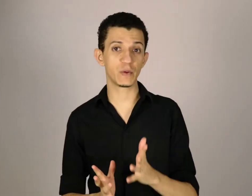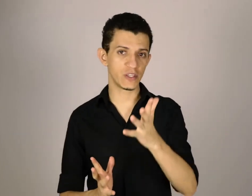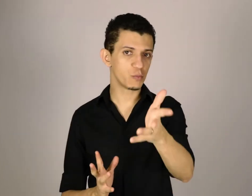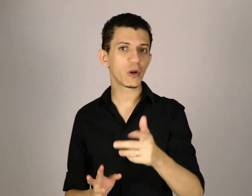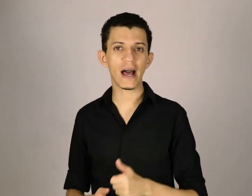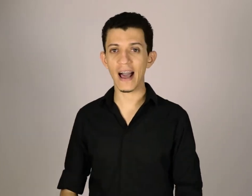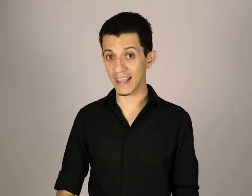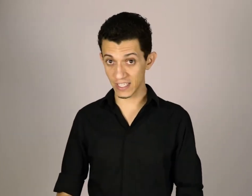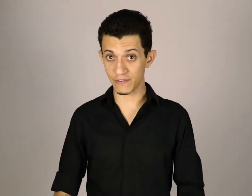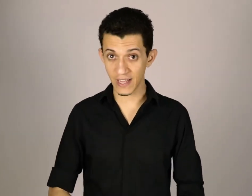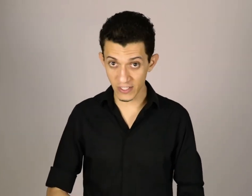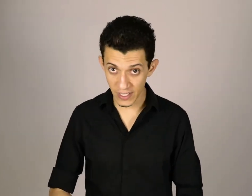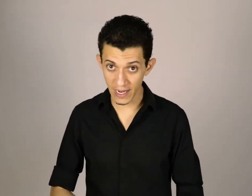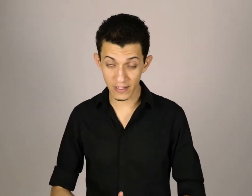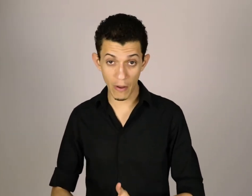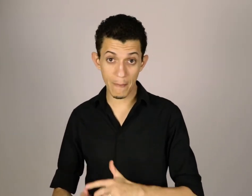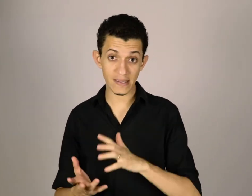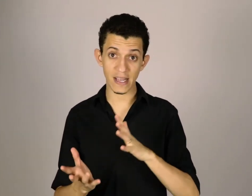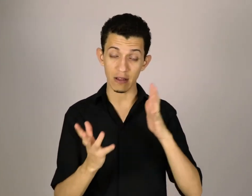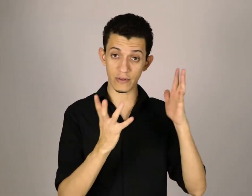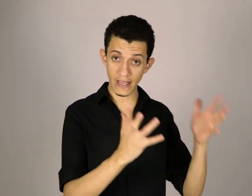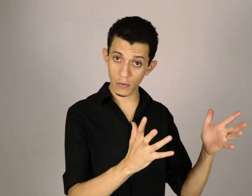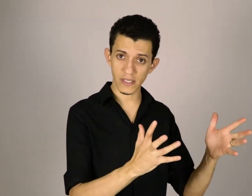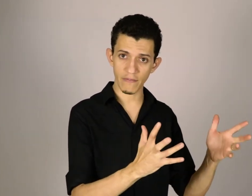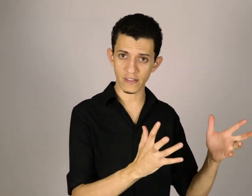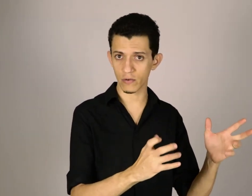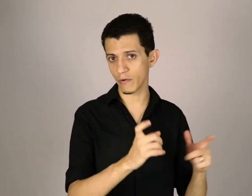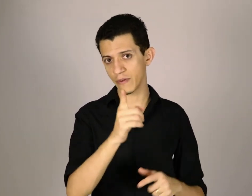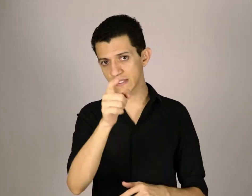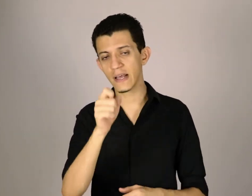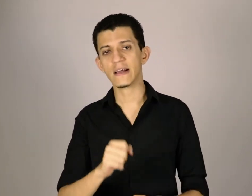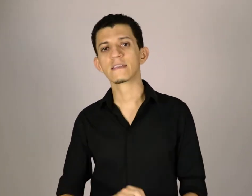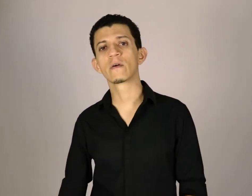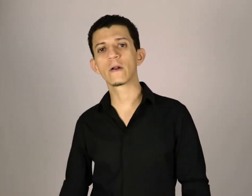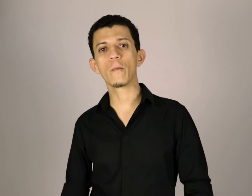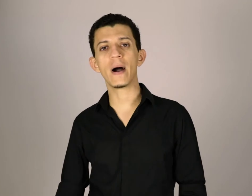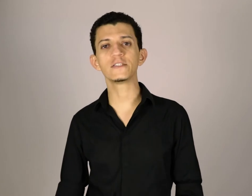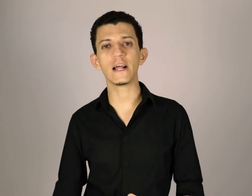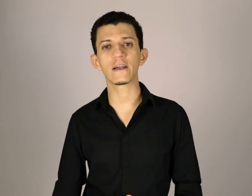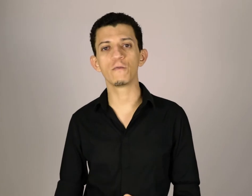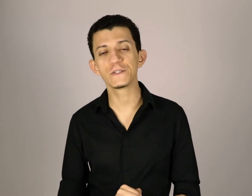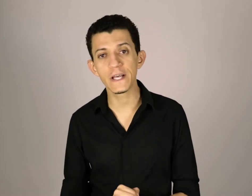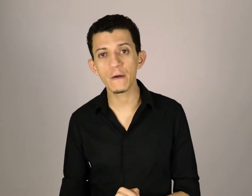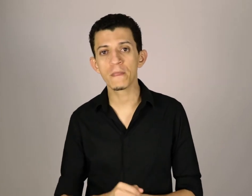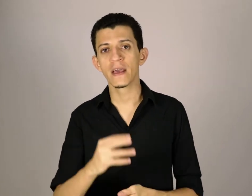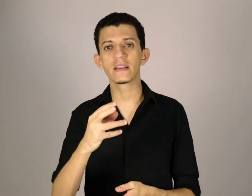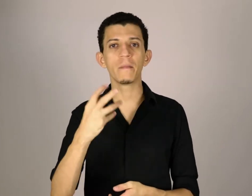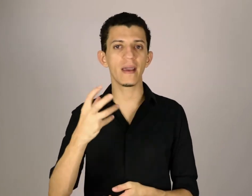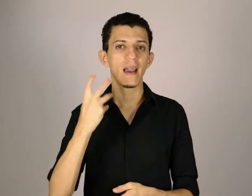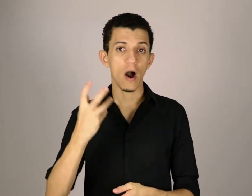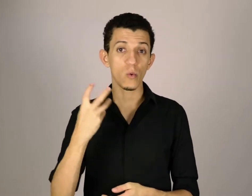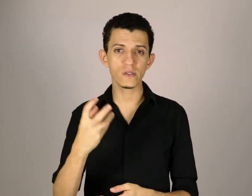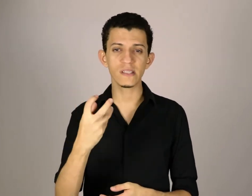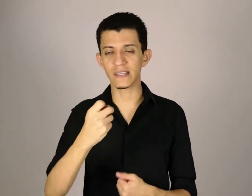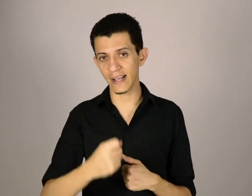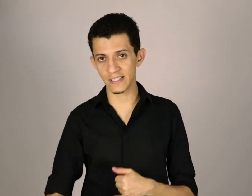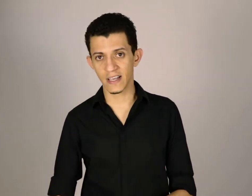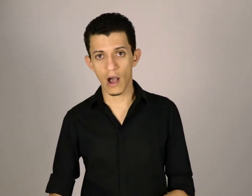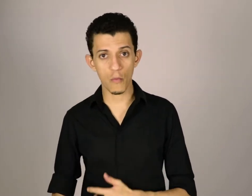estimular a criatividade dele, então é baseado nessa observação que eu fiz, que eu quero compartilhar com você, e também alguns insights, algumas